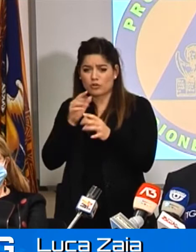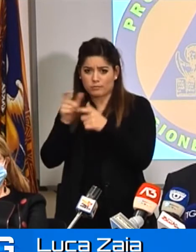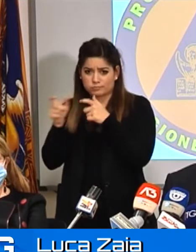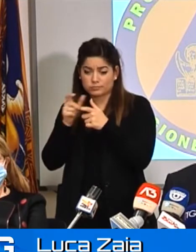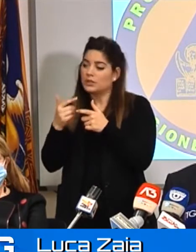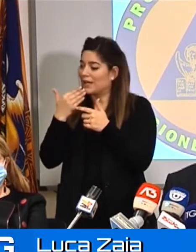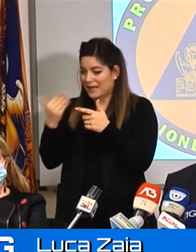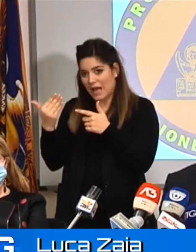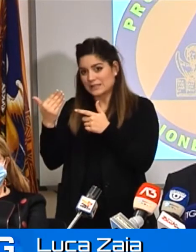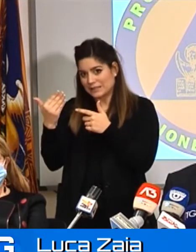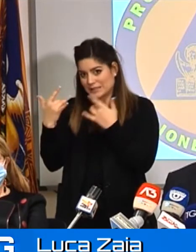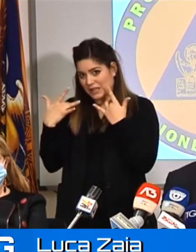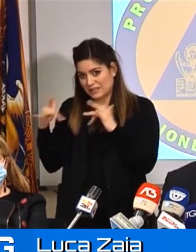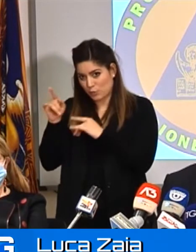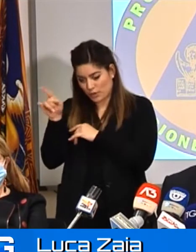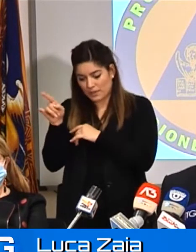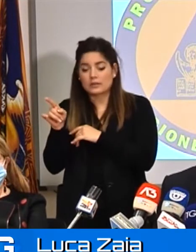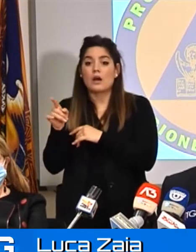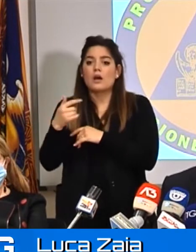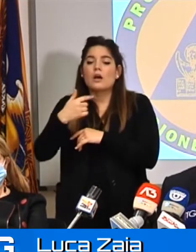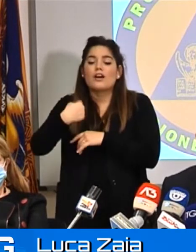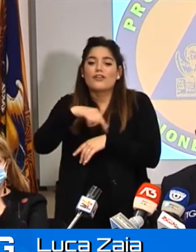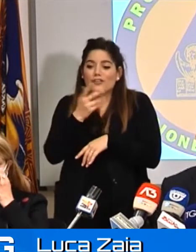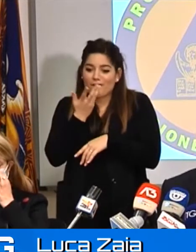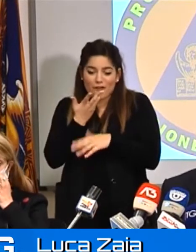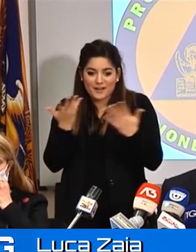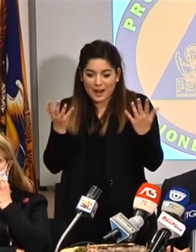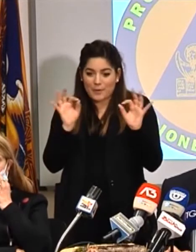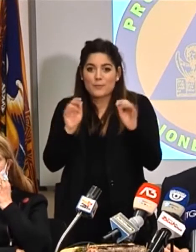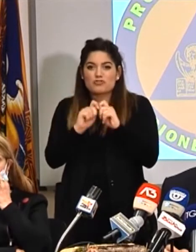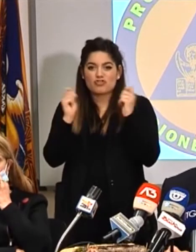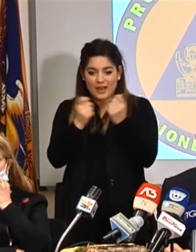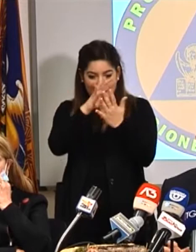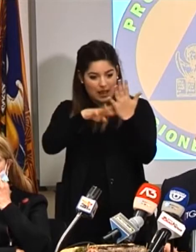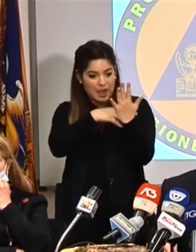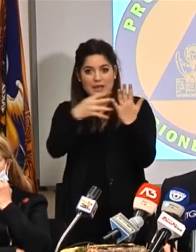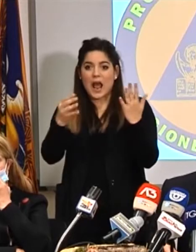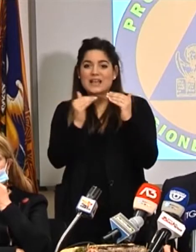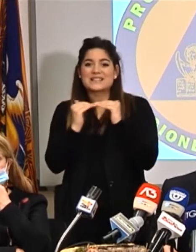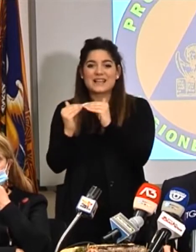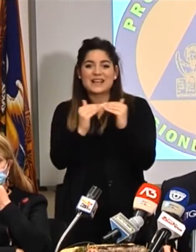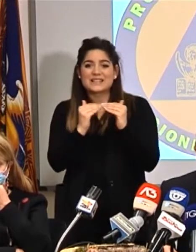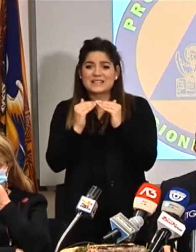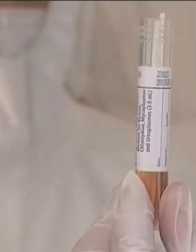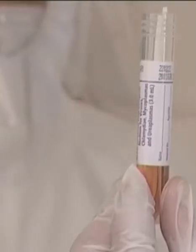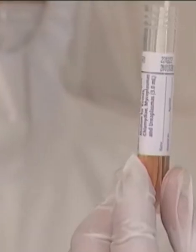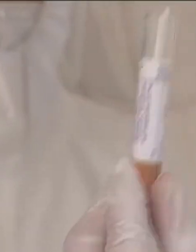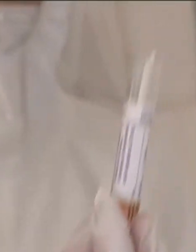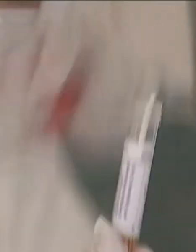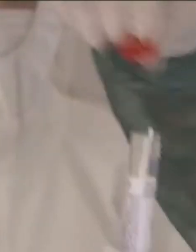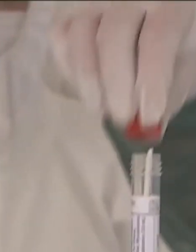mano un quadro generale standardizzato, uniformato, dei numeri di tutte le regioni italiane.